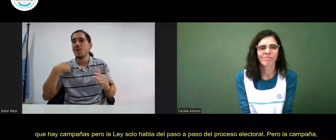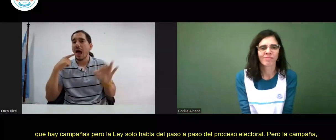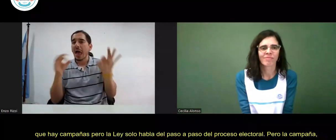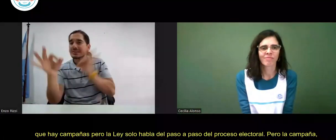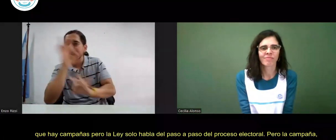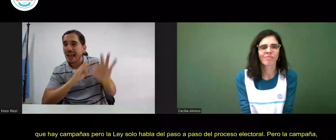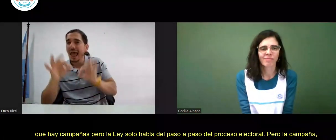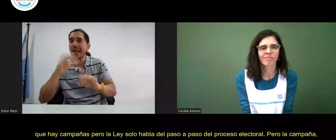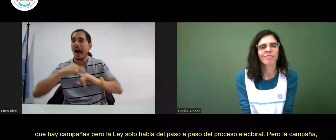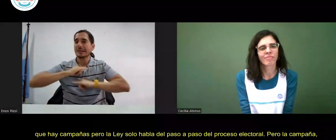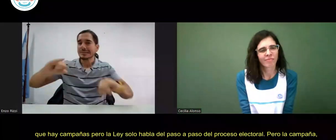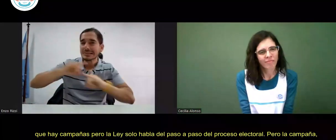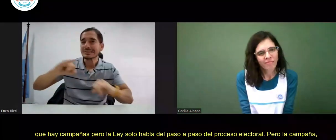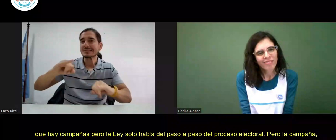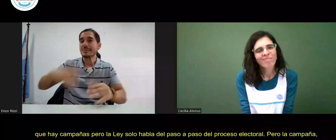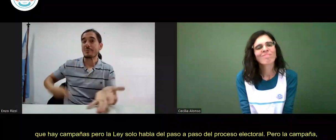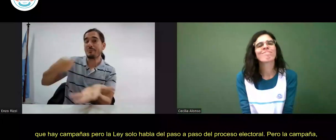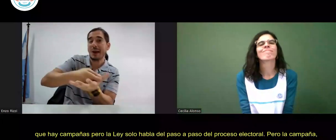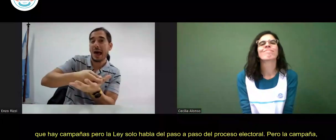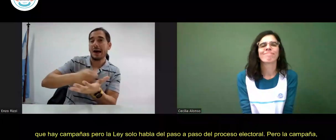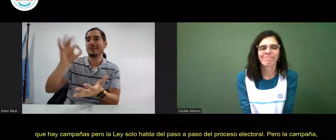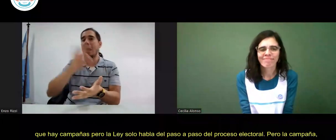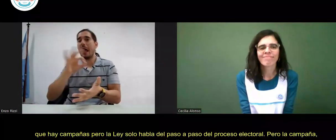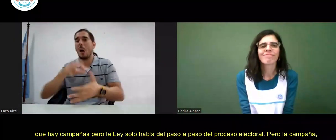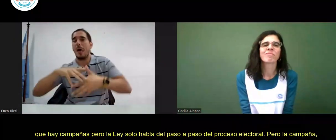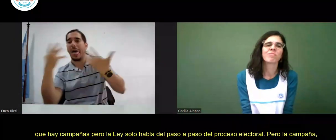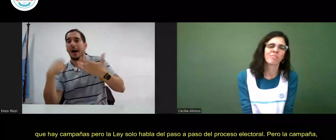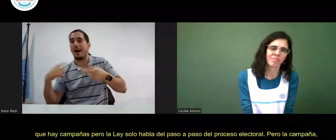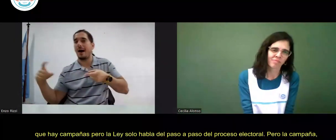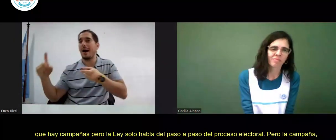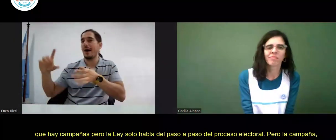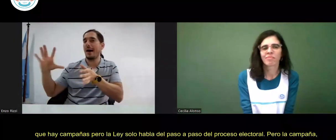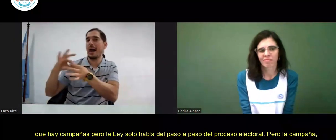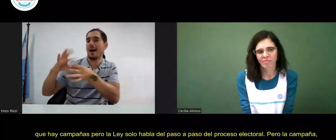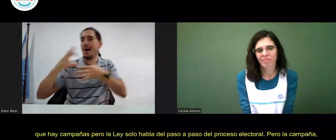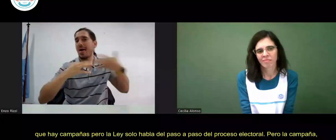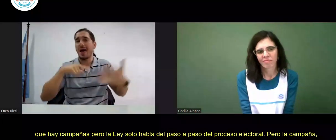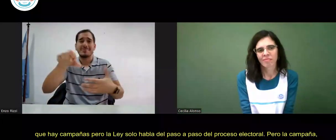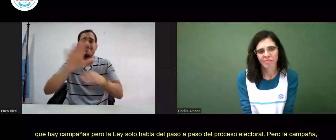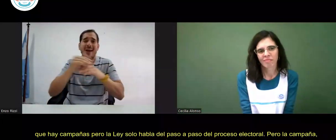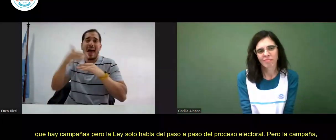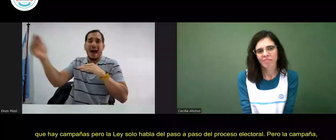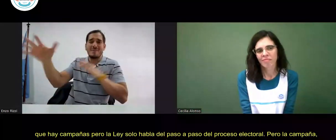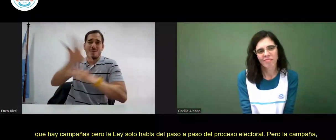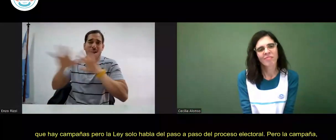campaña, con qué financiarla, junto a quién llevarla adelante, es algo externo.